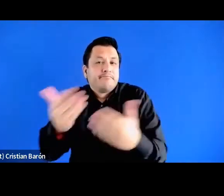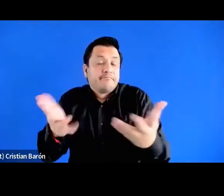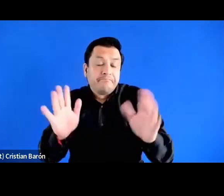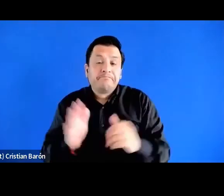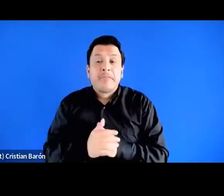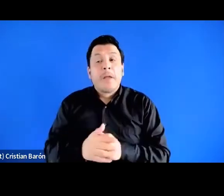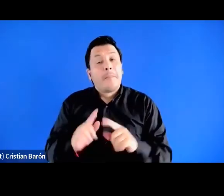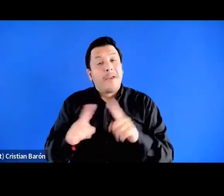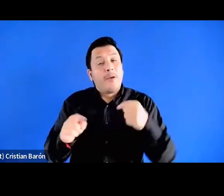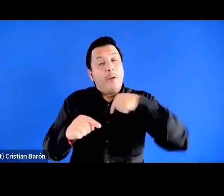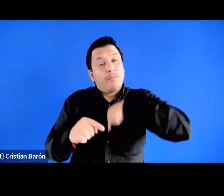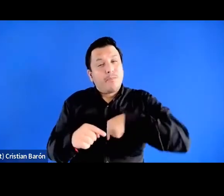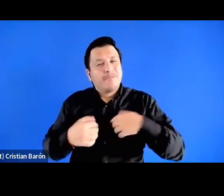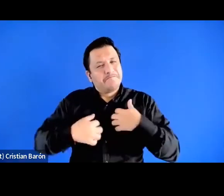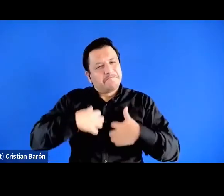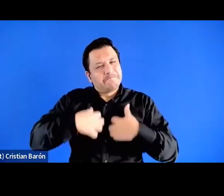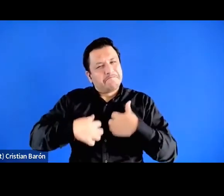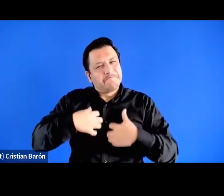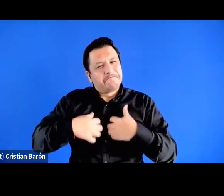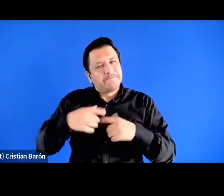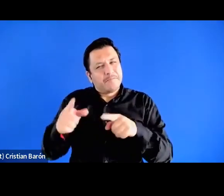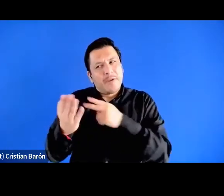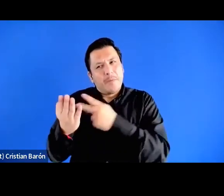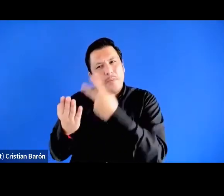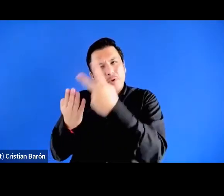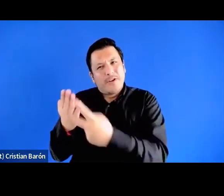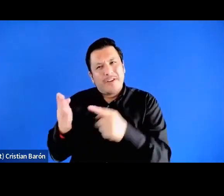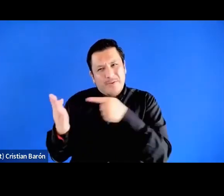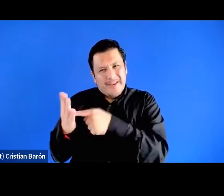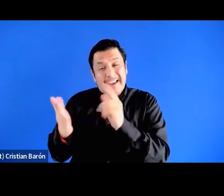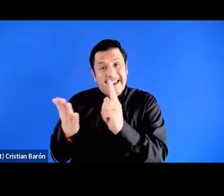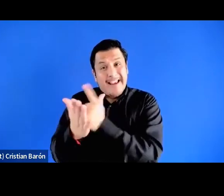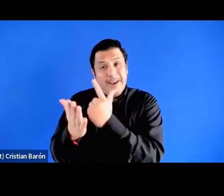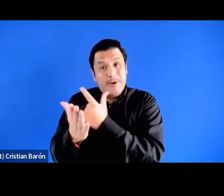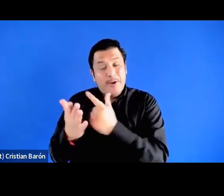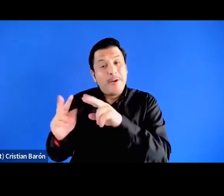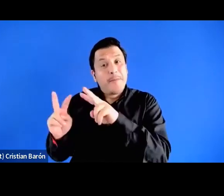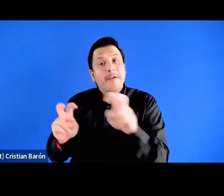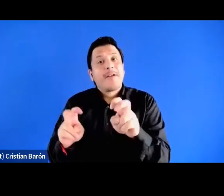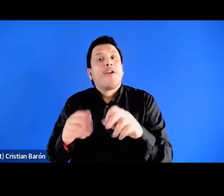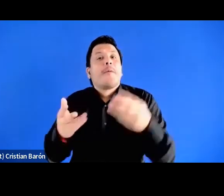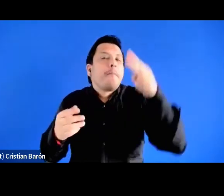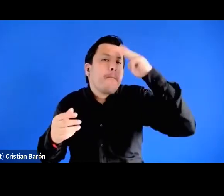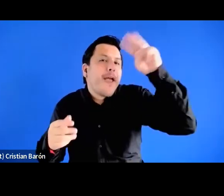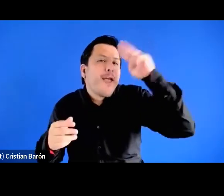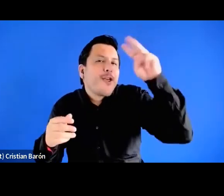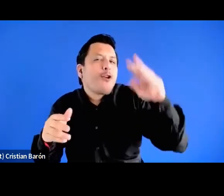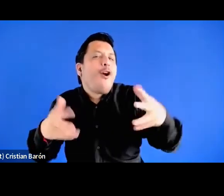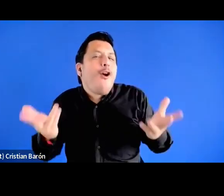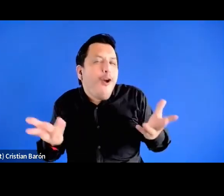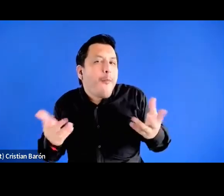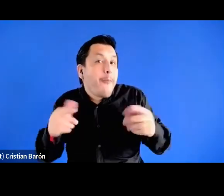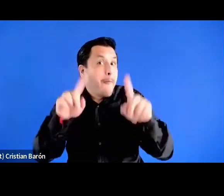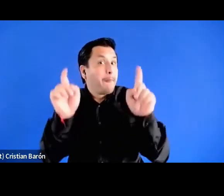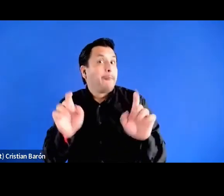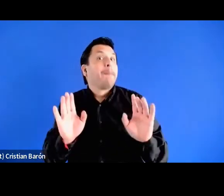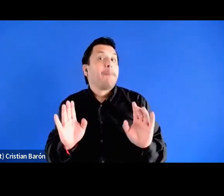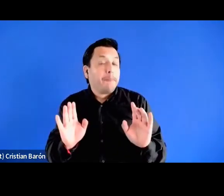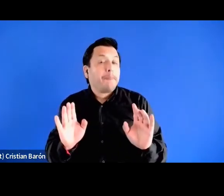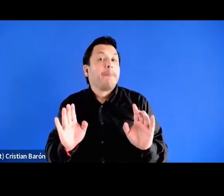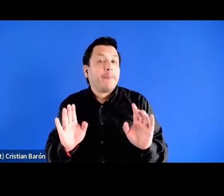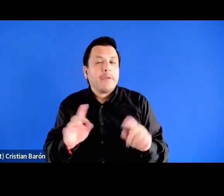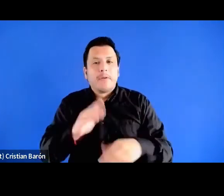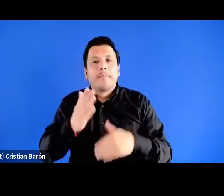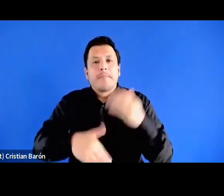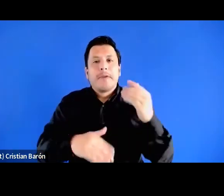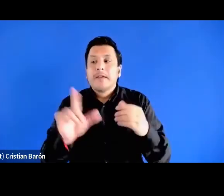la inquietud de cómo se vería este proyecto, este libro, este tipo de investigación en México. Seguro habría que comenzar con las